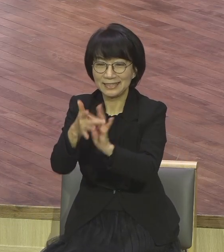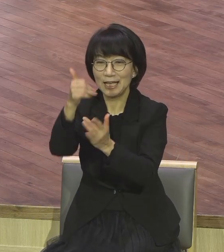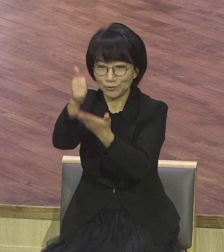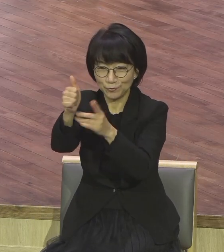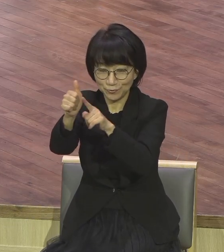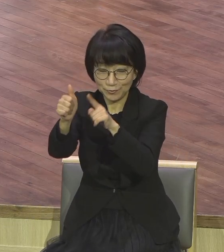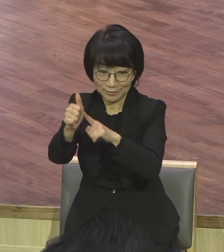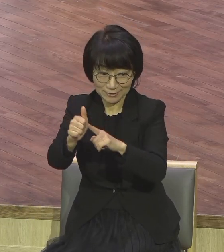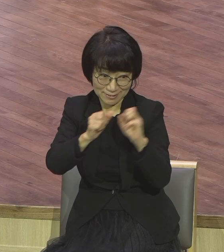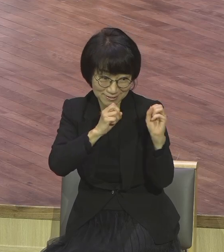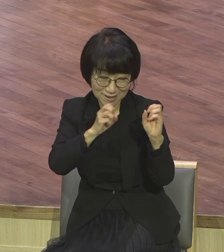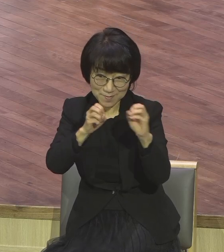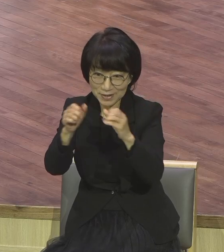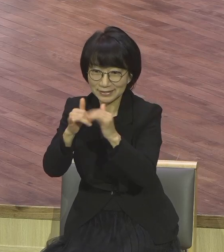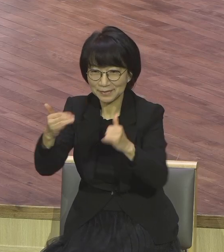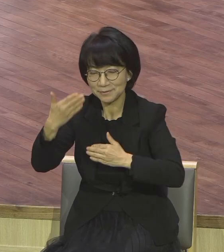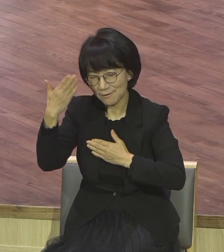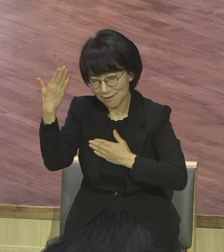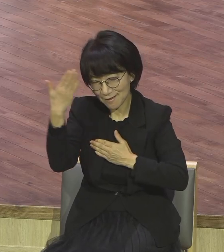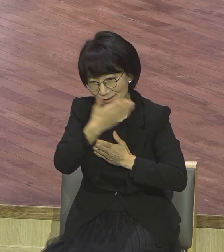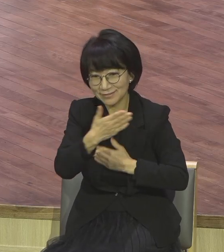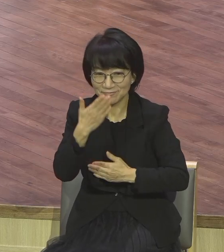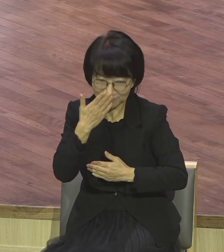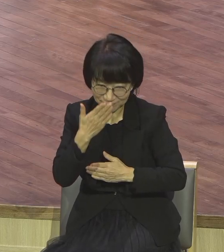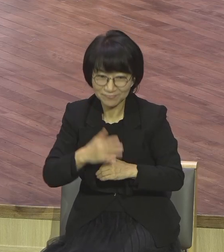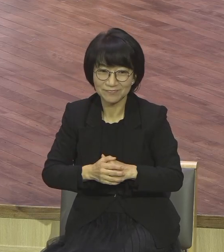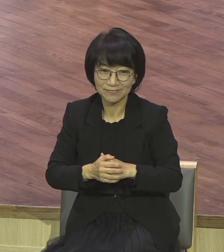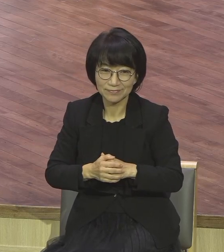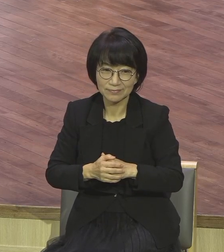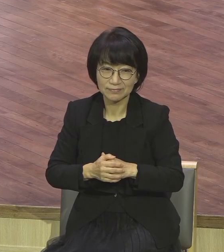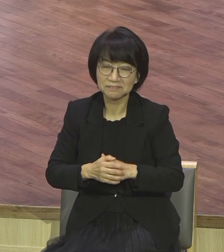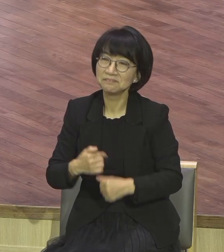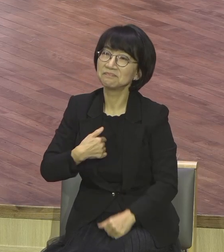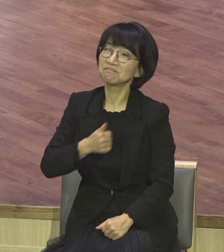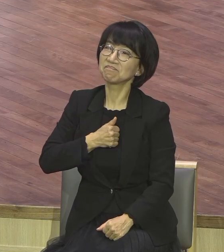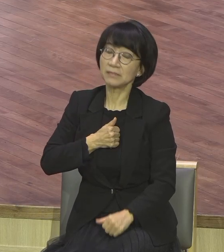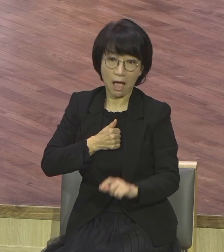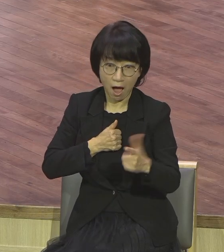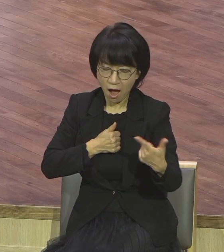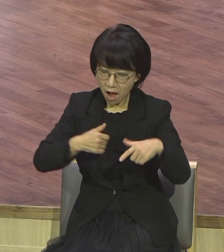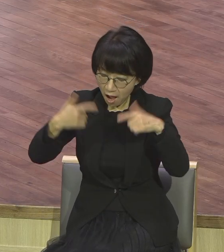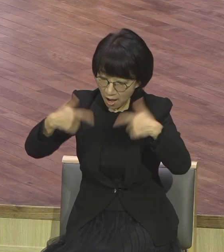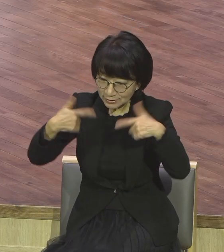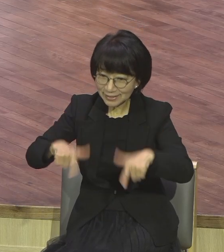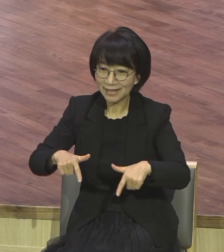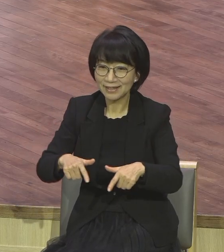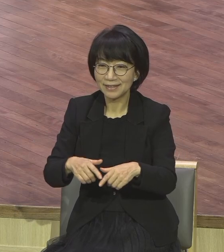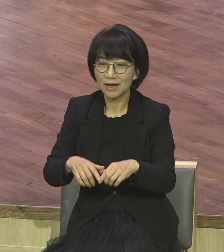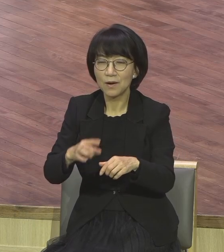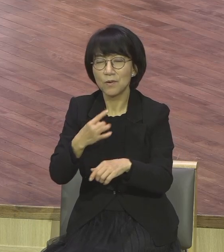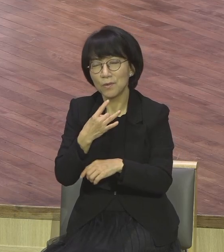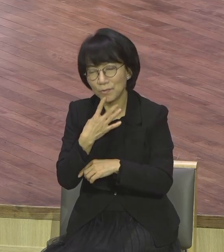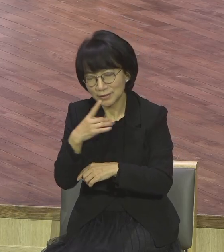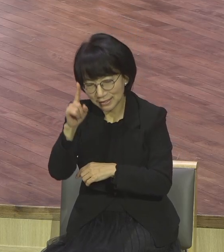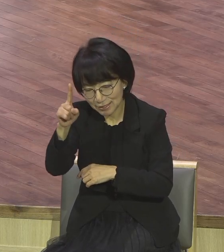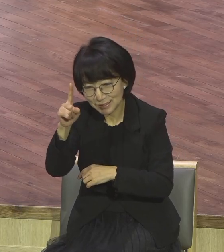감정부터 드러내는 것이 아니더라 오직 예수 항상 예수 완전한 예수 영원한 예수